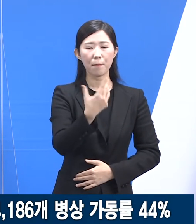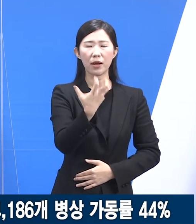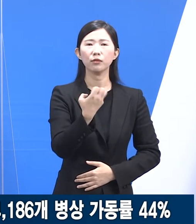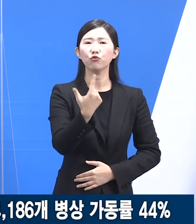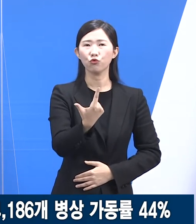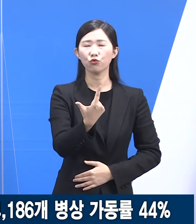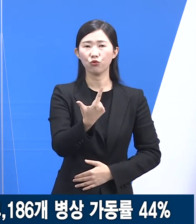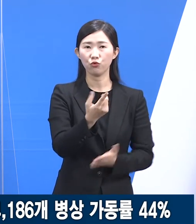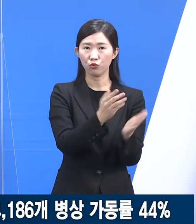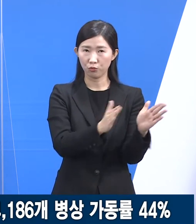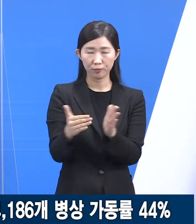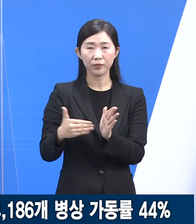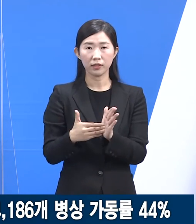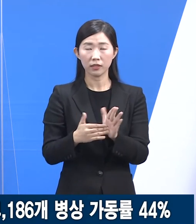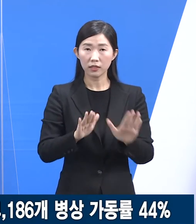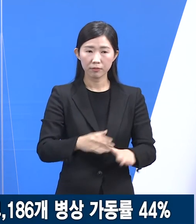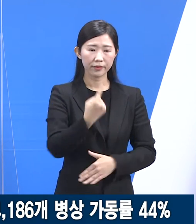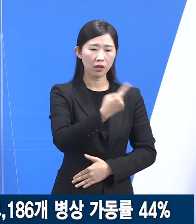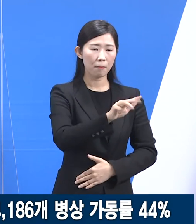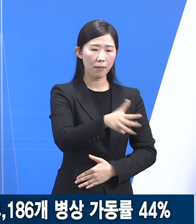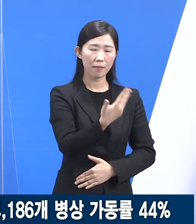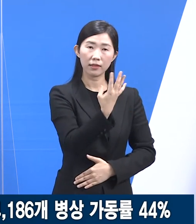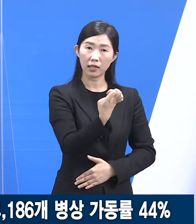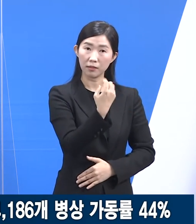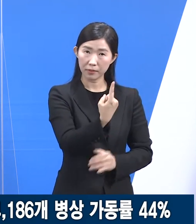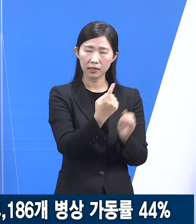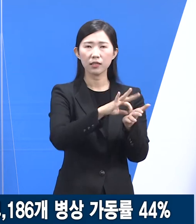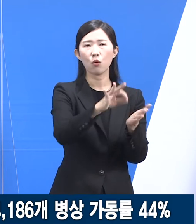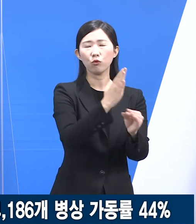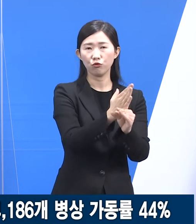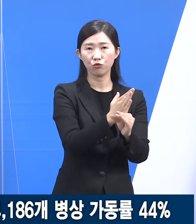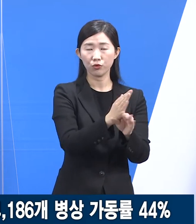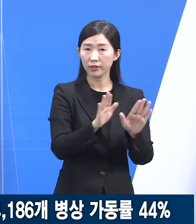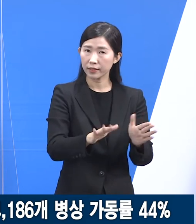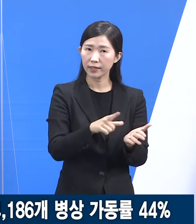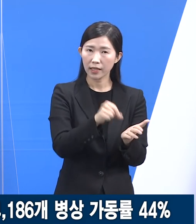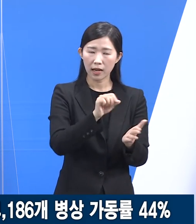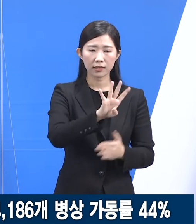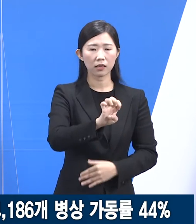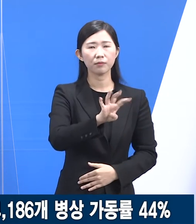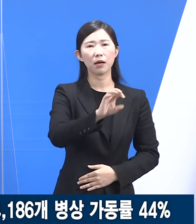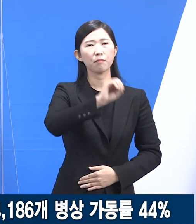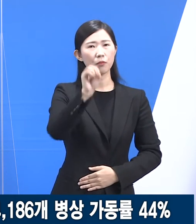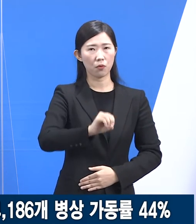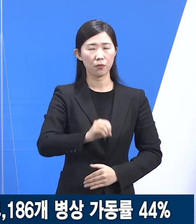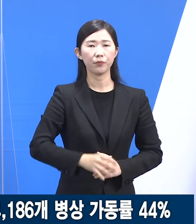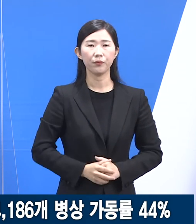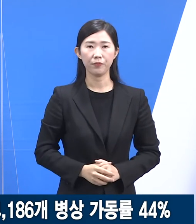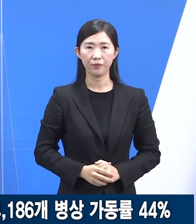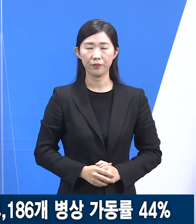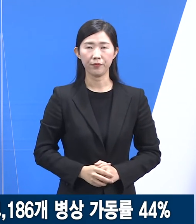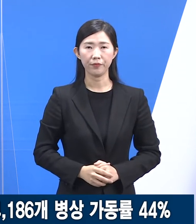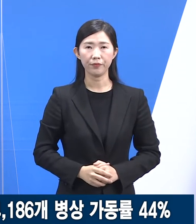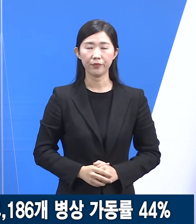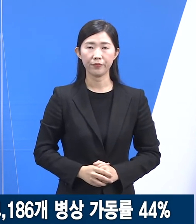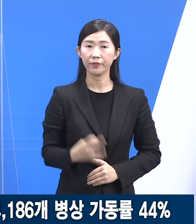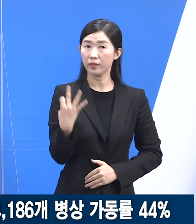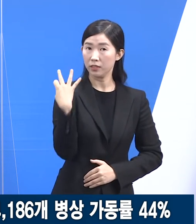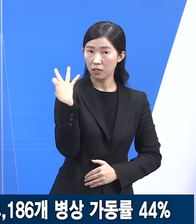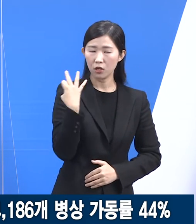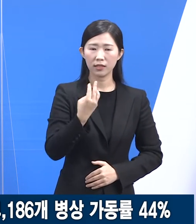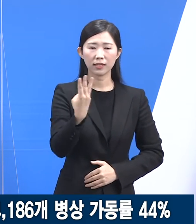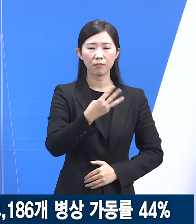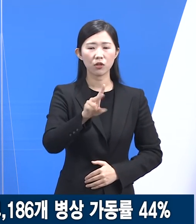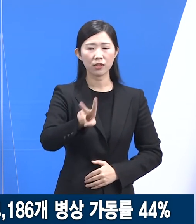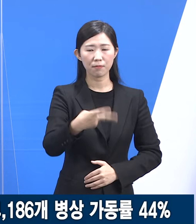현재 1,841 병상을 사용하고 있으며 병상 가동률은 44%입니다. 전주의 3